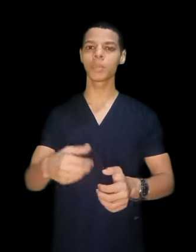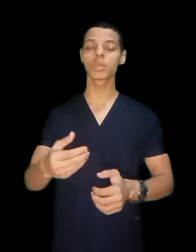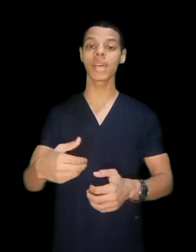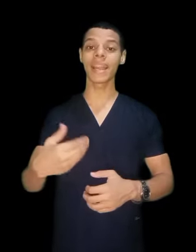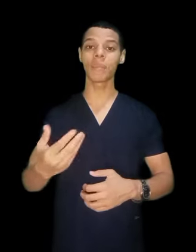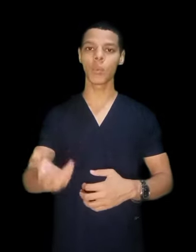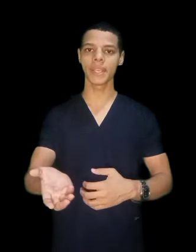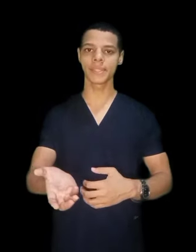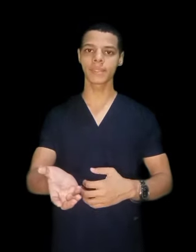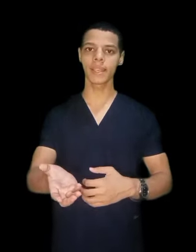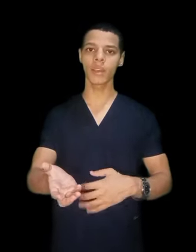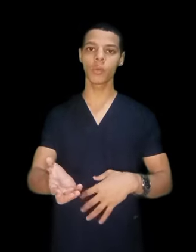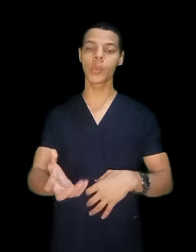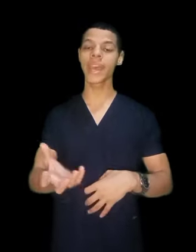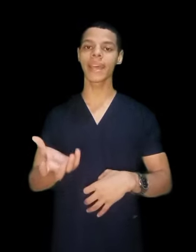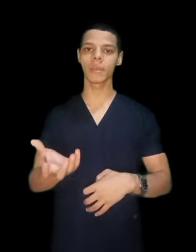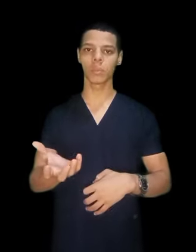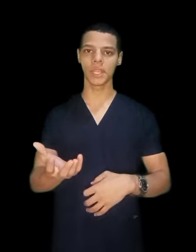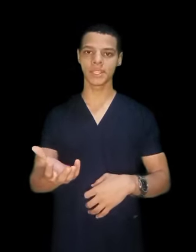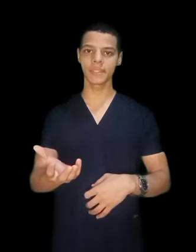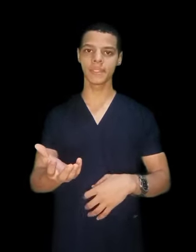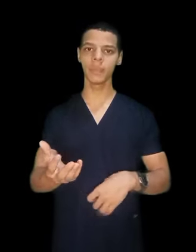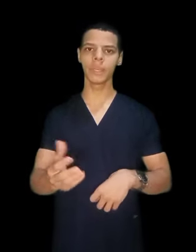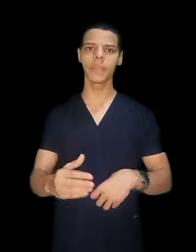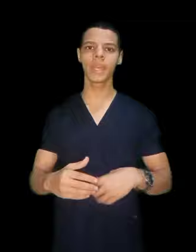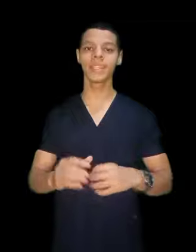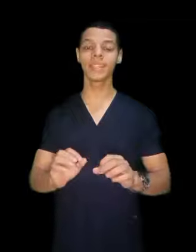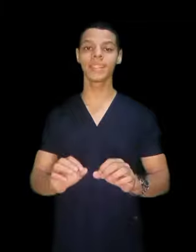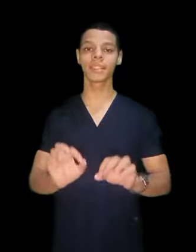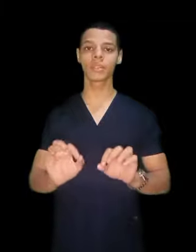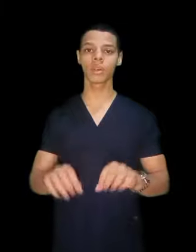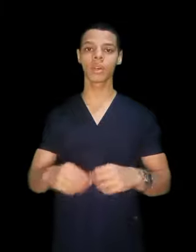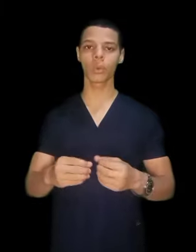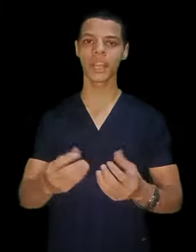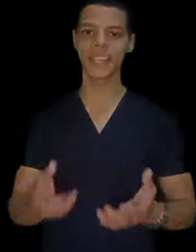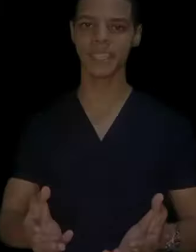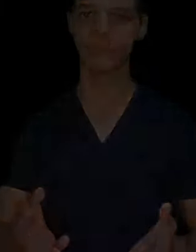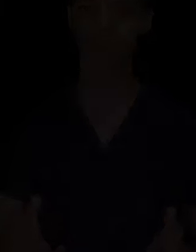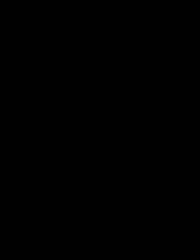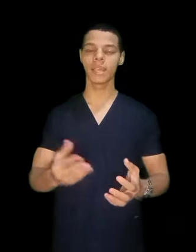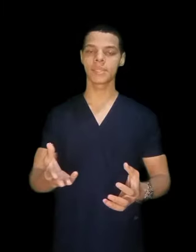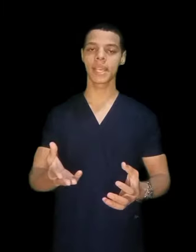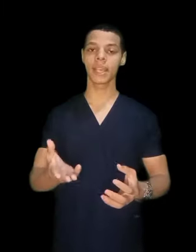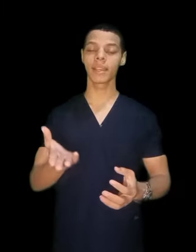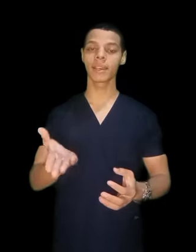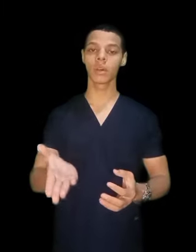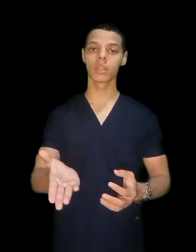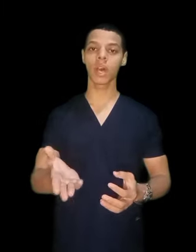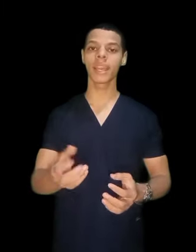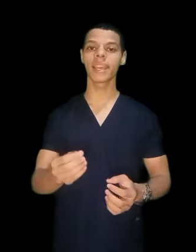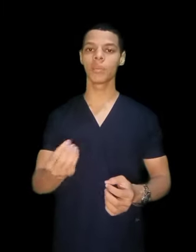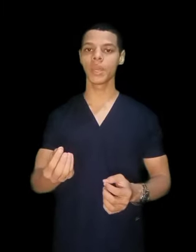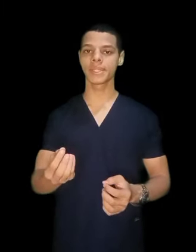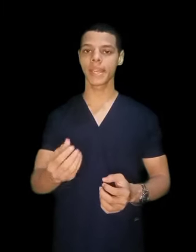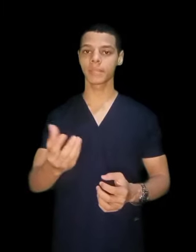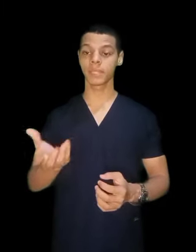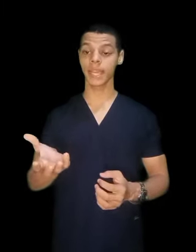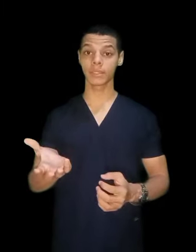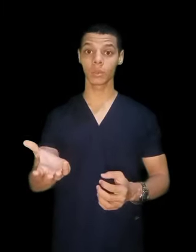بنبص على مميزاتها وبناء على المميزات دي بنبدأ ان احنا لاختار الكلية دي لذلك أنا هوضح لك المميزات بتاعة